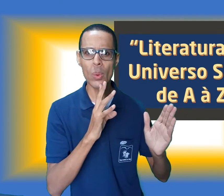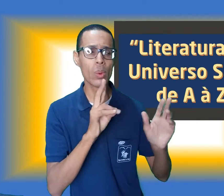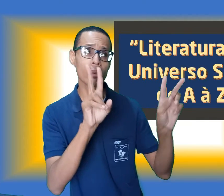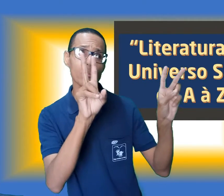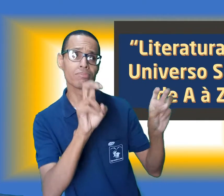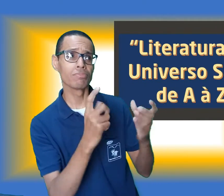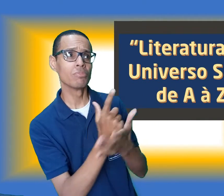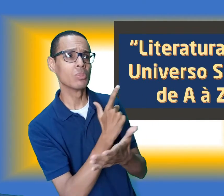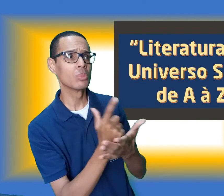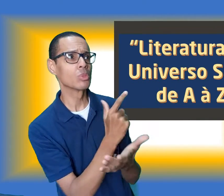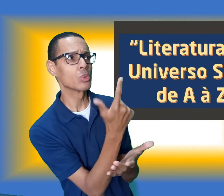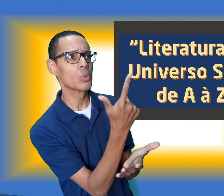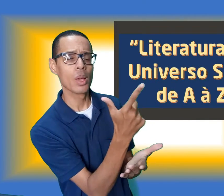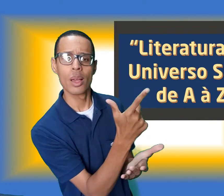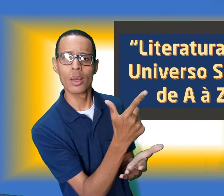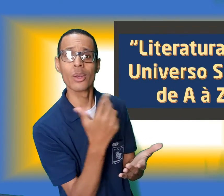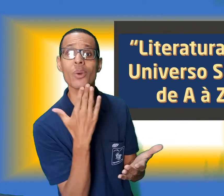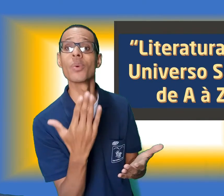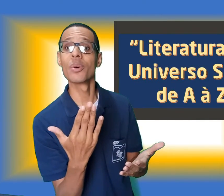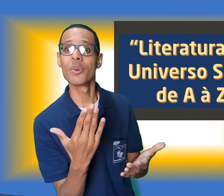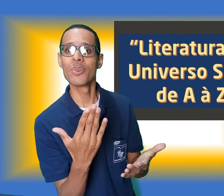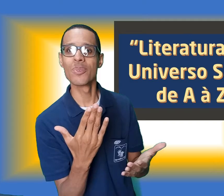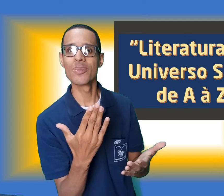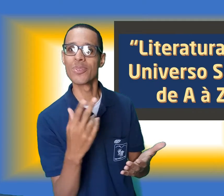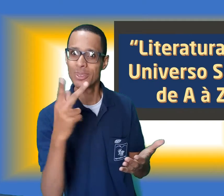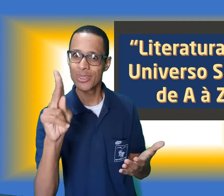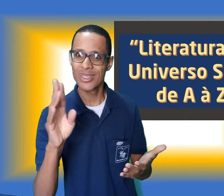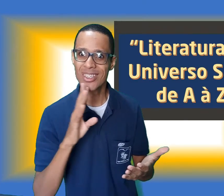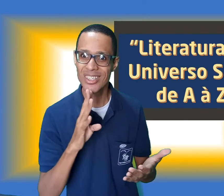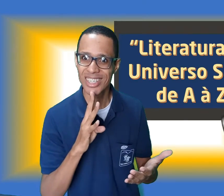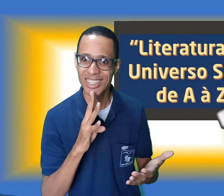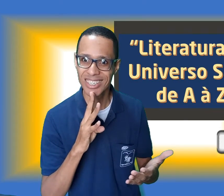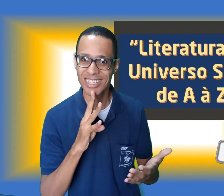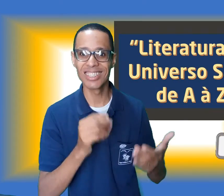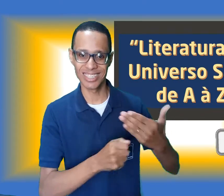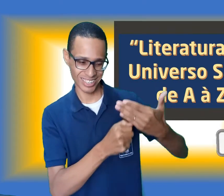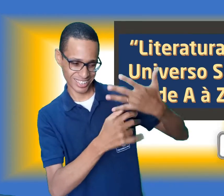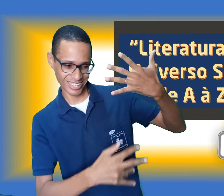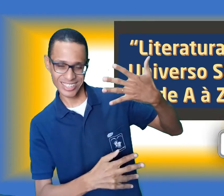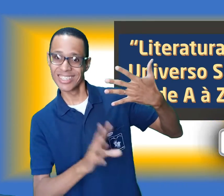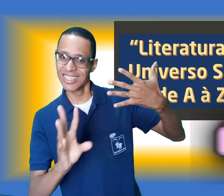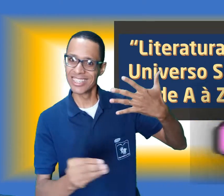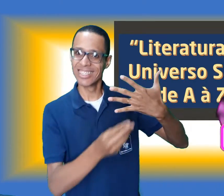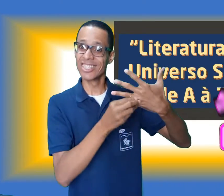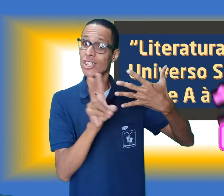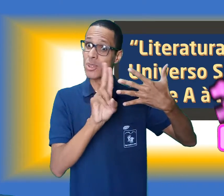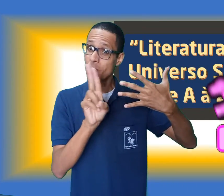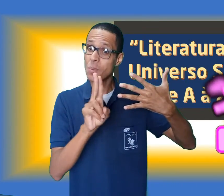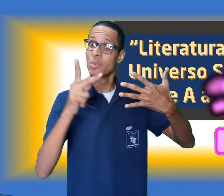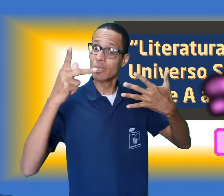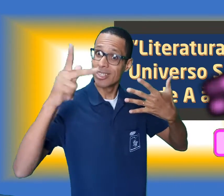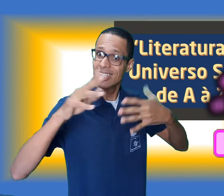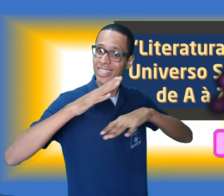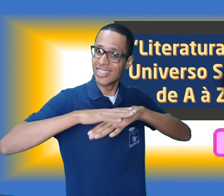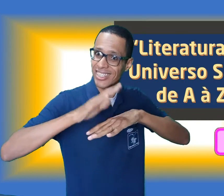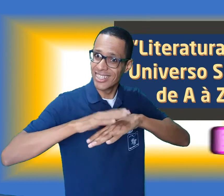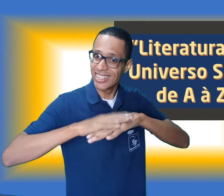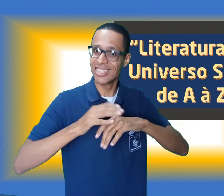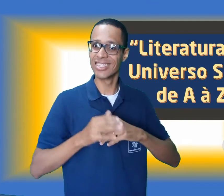já deixe o nome dele nos comentários e deixe o seu nome também, para que na próxima edição apareça